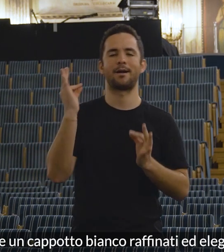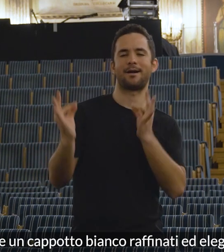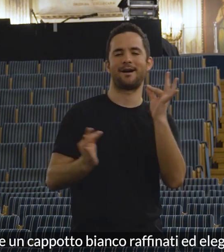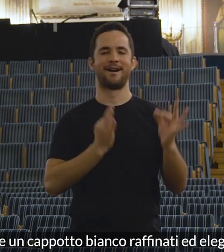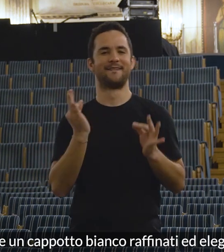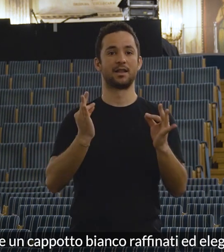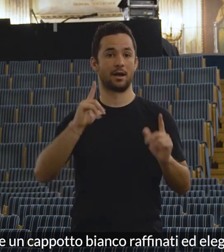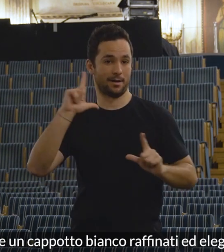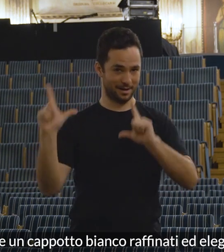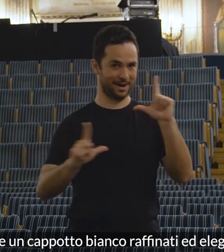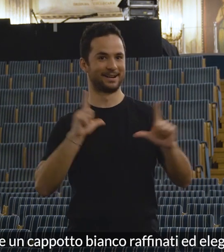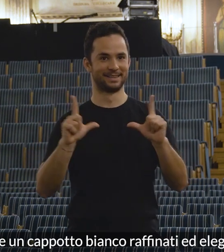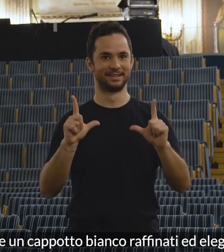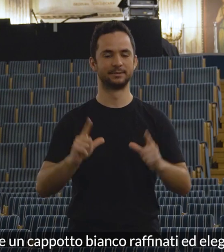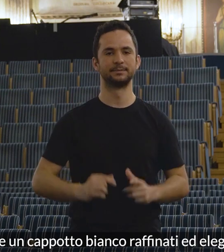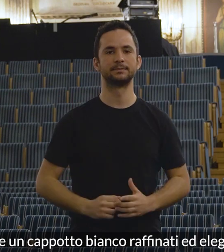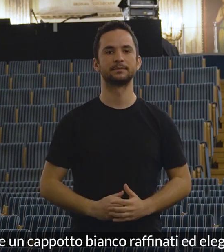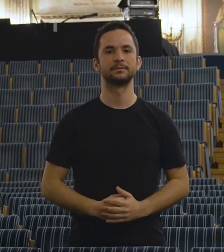cappotto bianco raffinati ed eleganti.